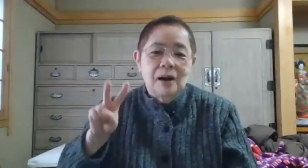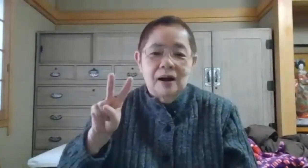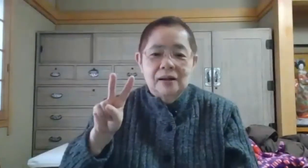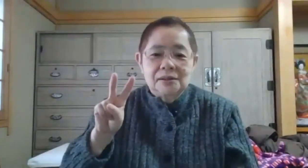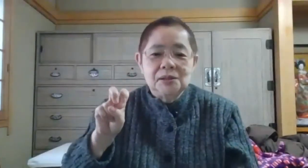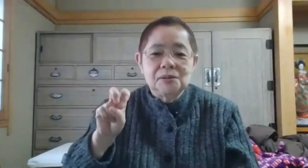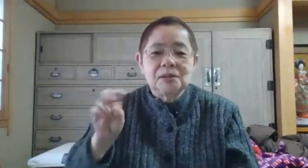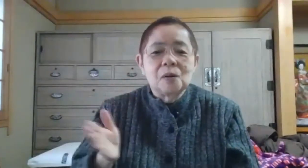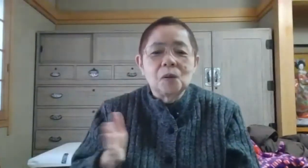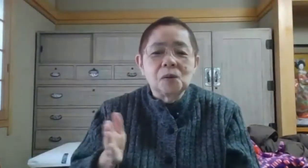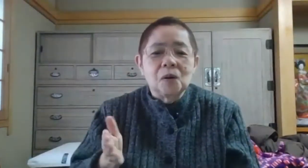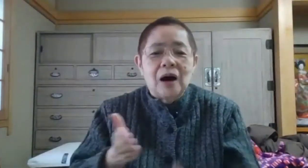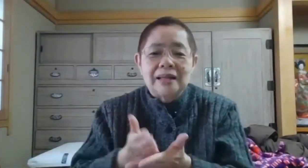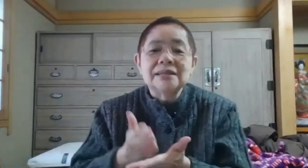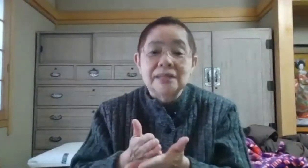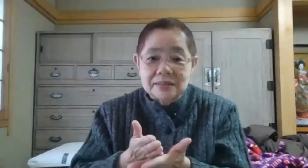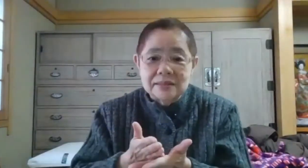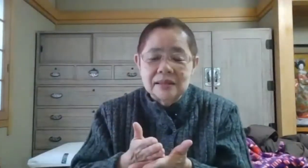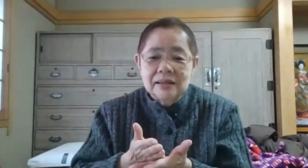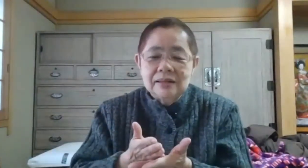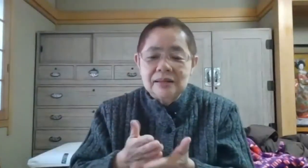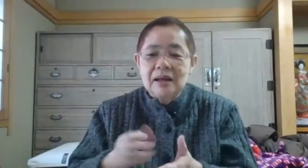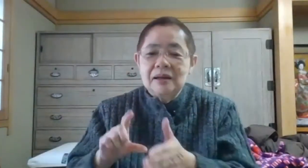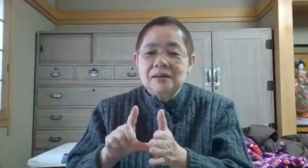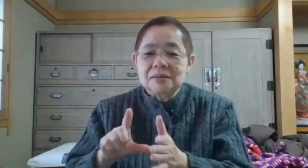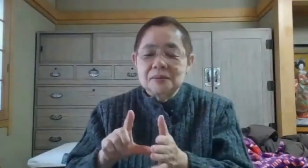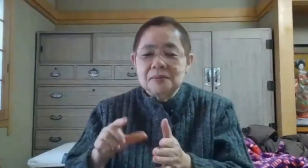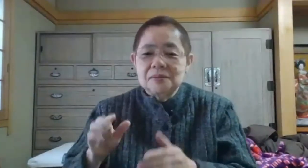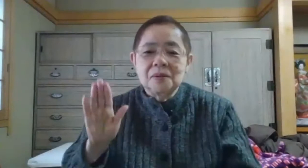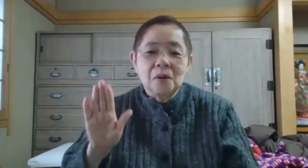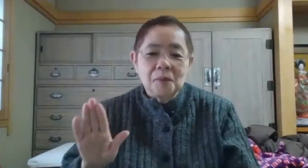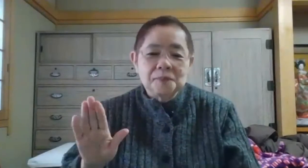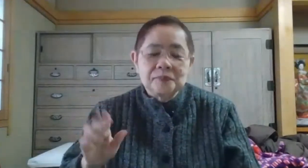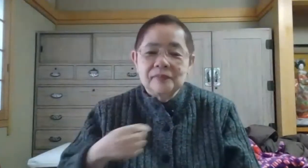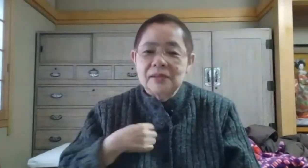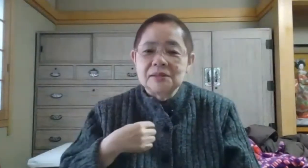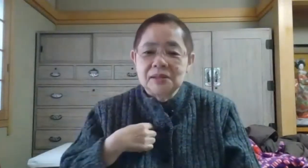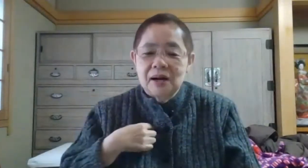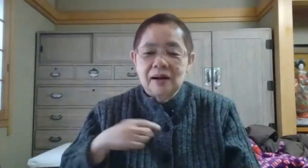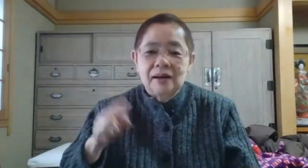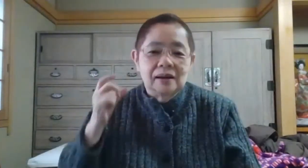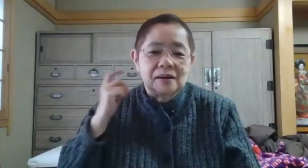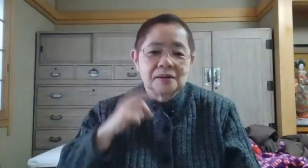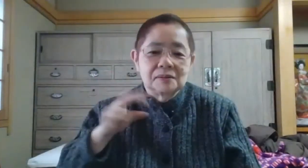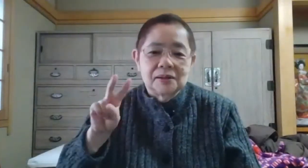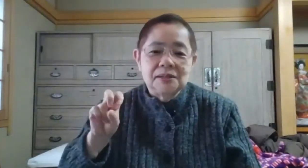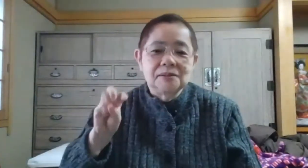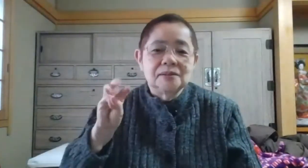20年頃の話ですその後私が23